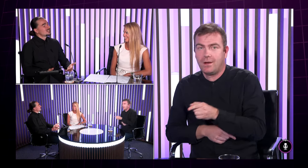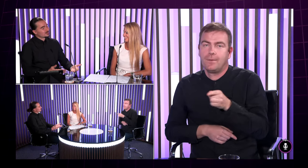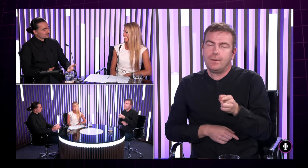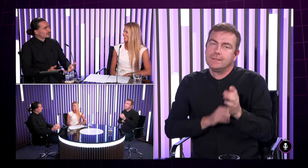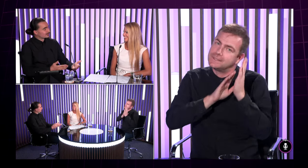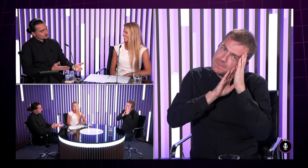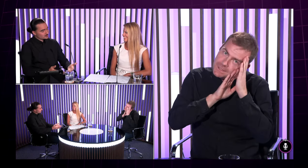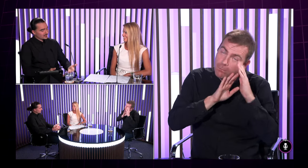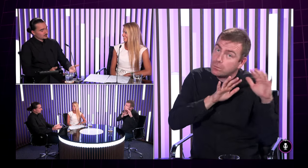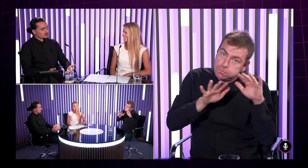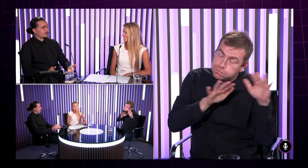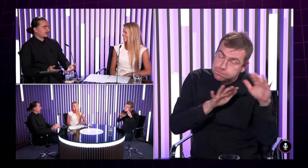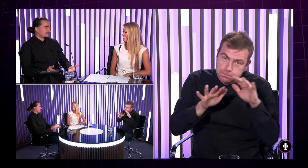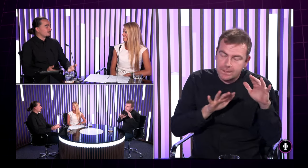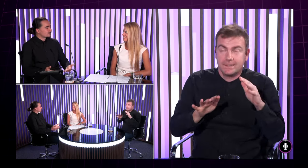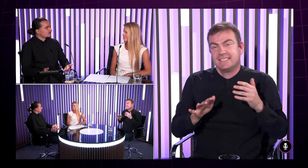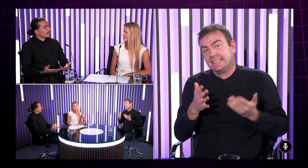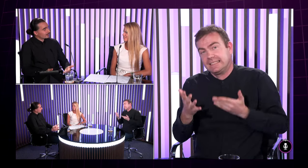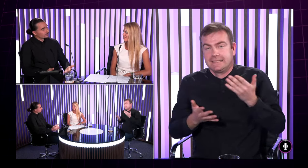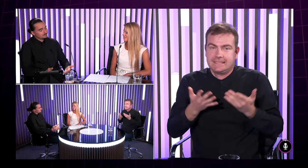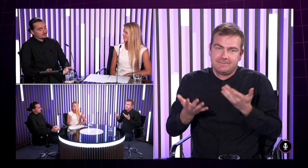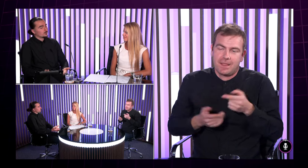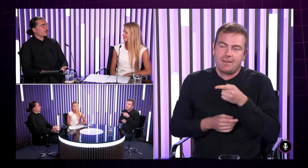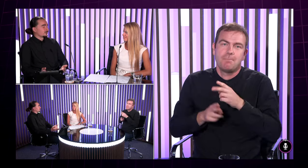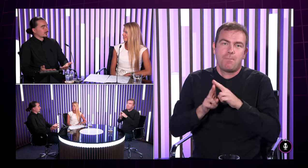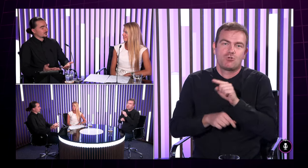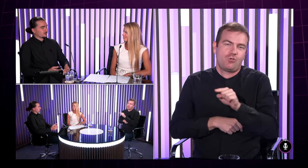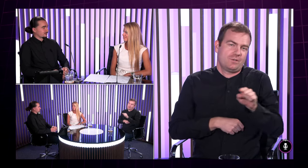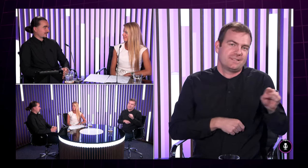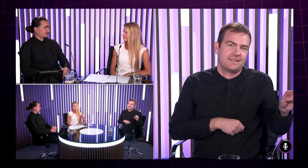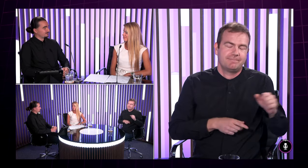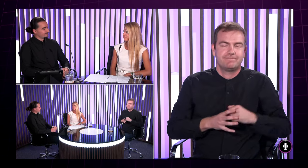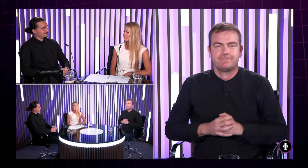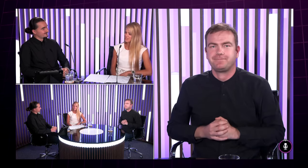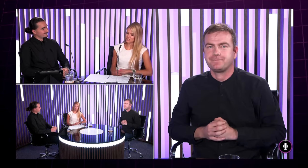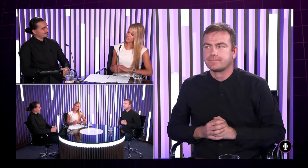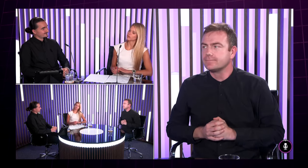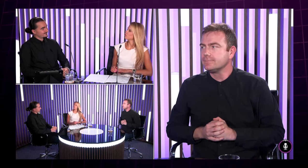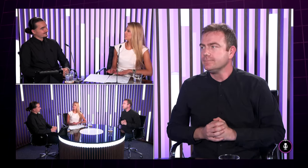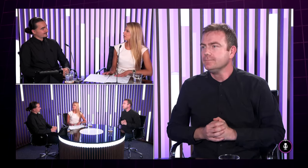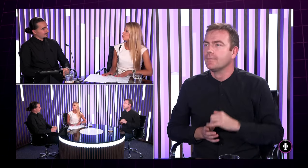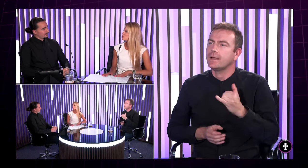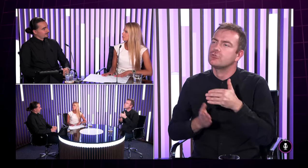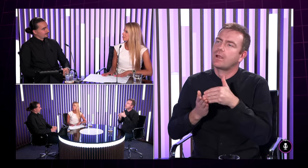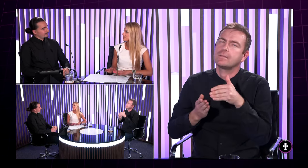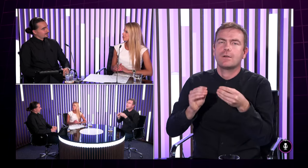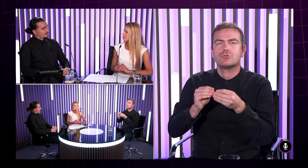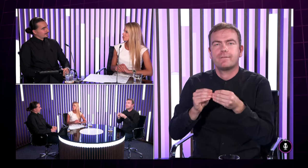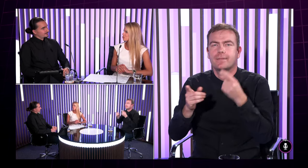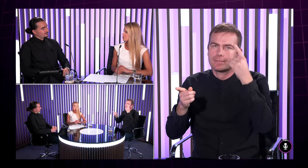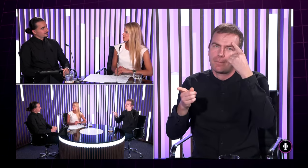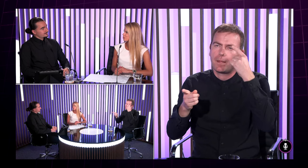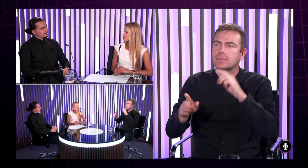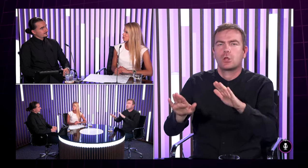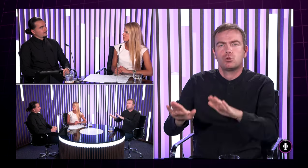a každý má to svoje ale toto sú také možnosť pre nepočujúcich ako fungovať v tom každodinnom svete máte ešte nejakú takú vychytavku čo vám napadne